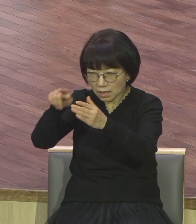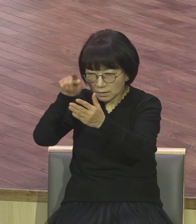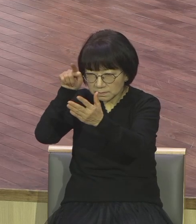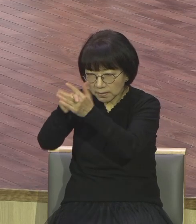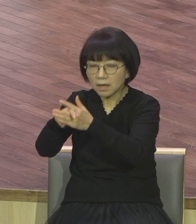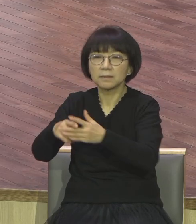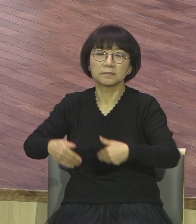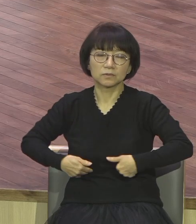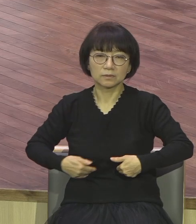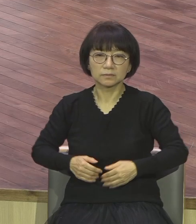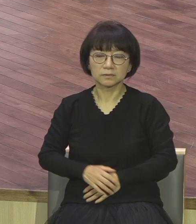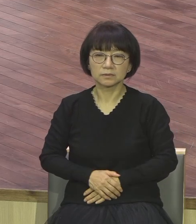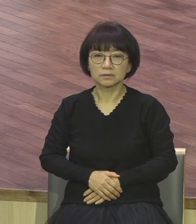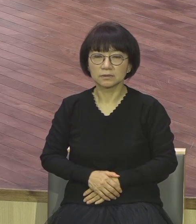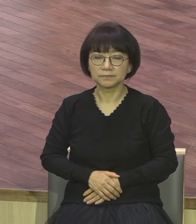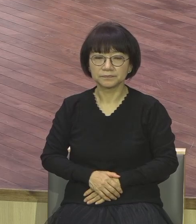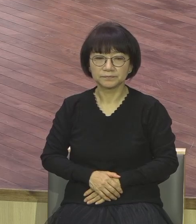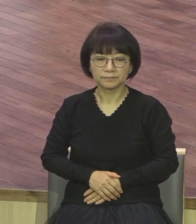불신자보다 더 무서워요 아시겠어요